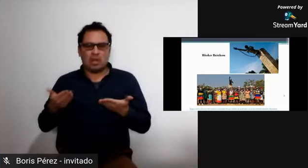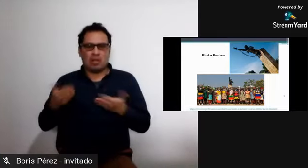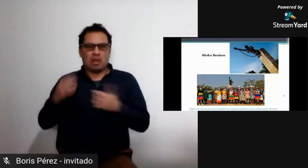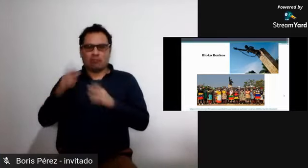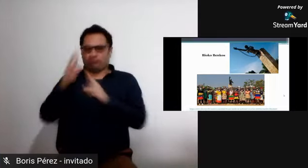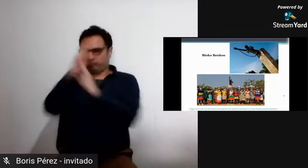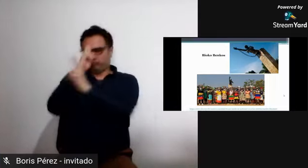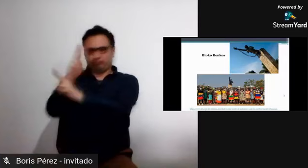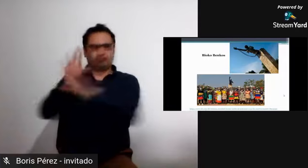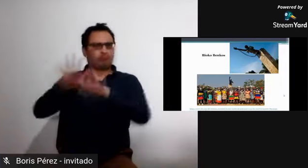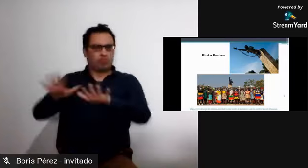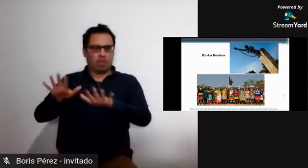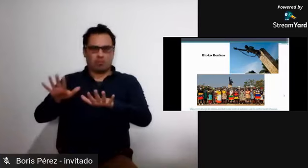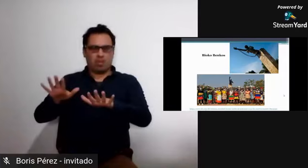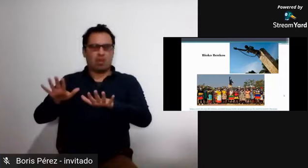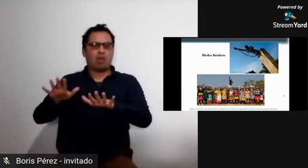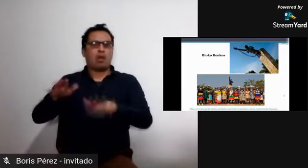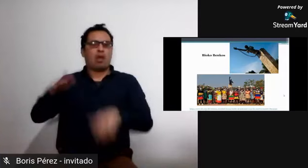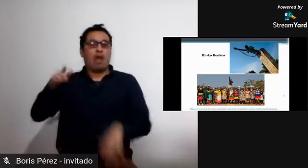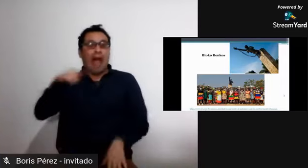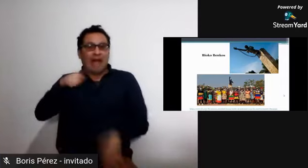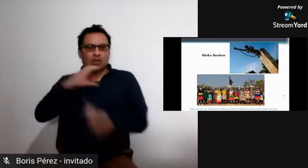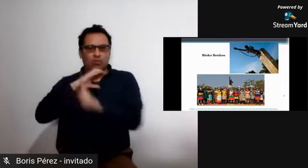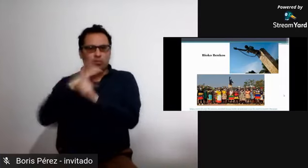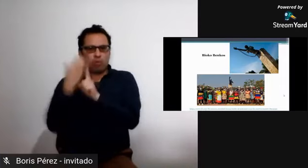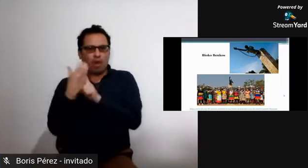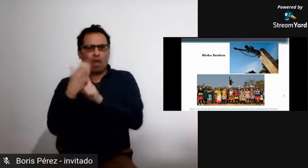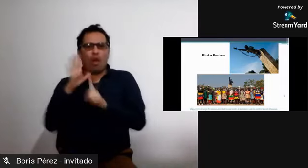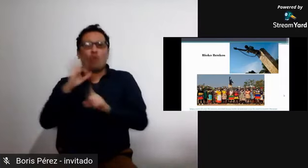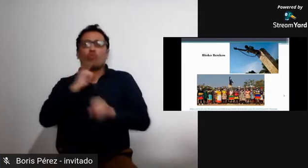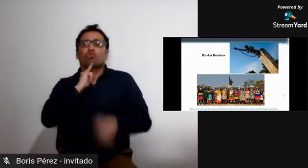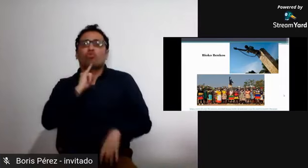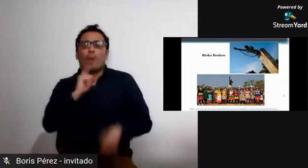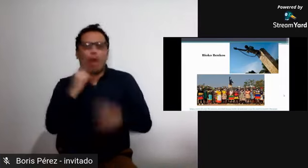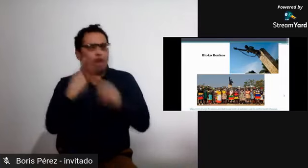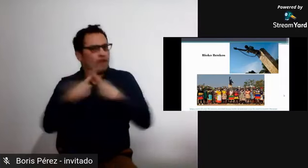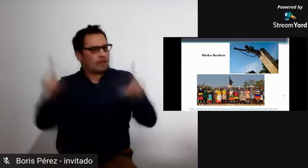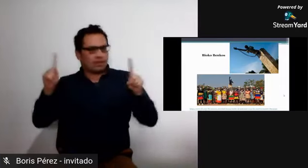busca de la libertad por parte de todas las personas que lo conocieron.